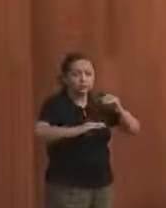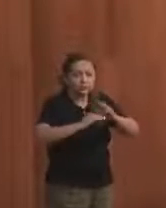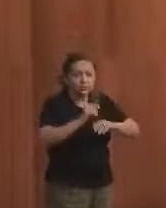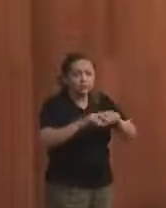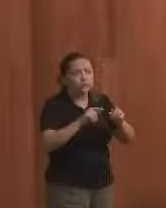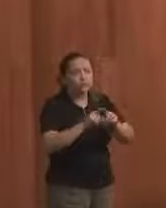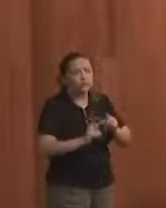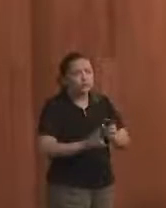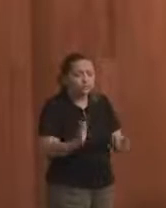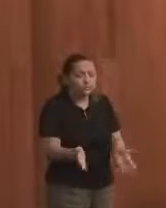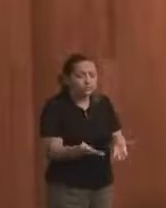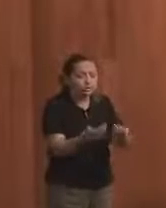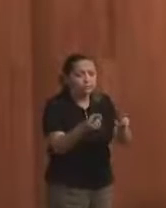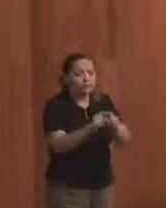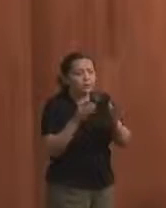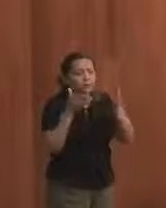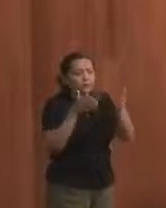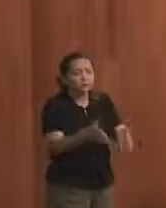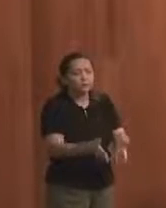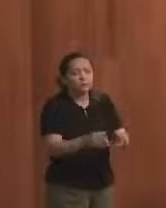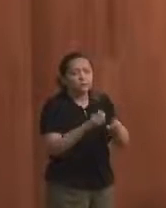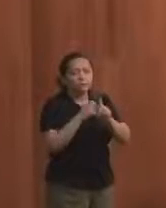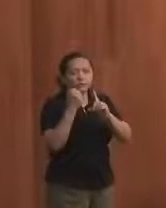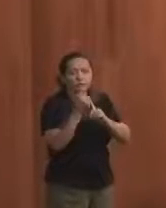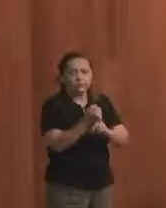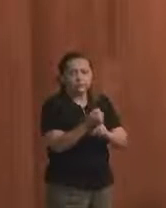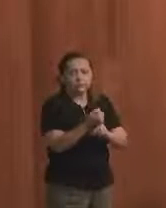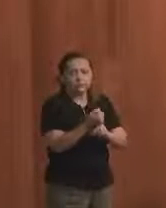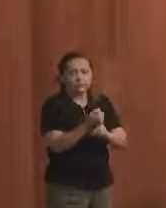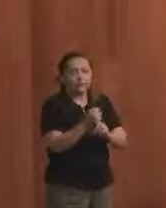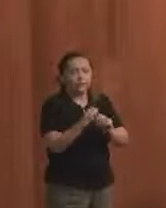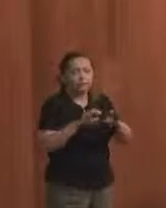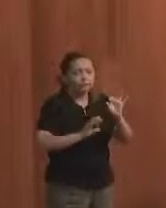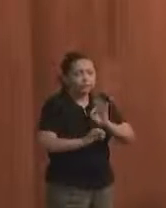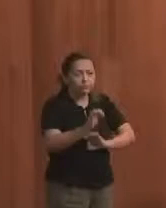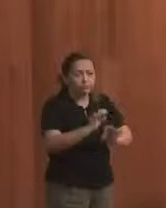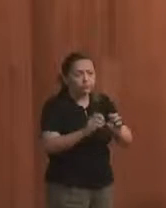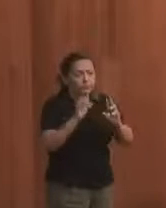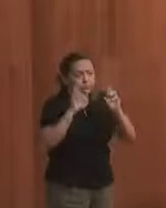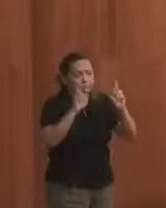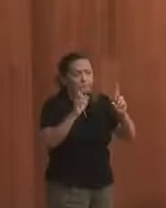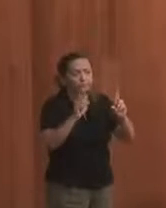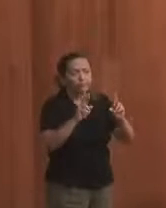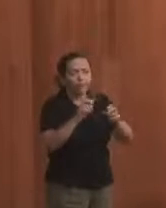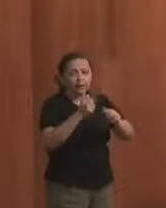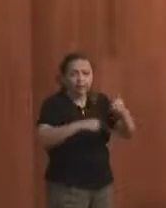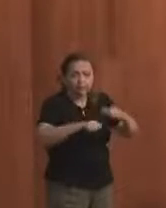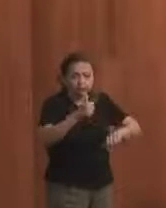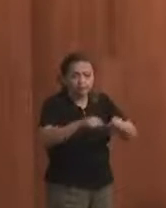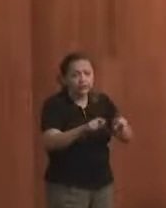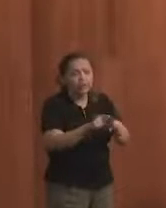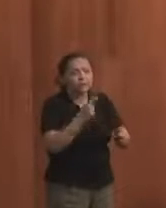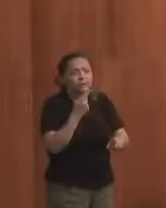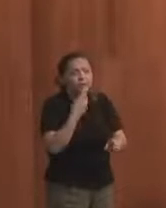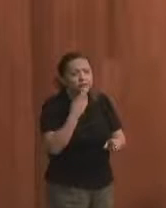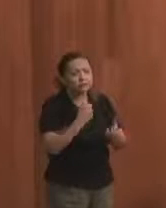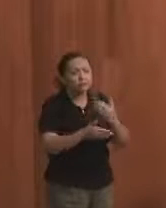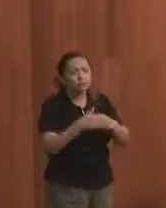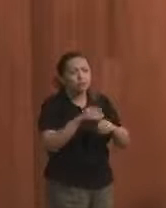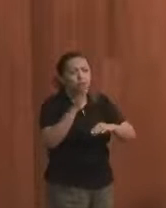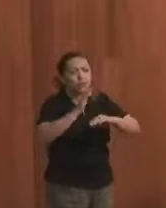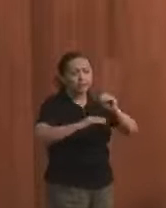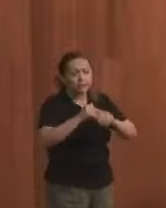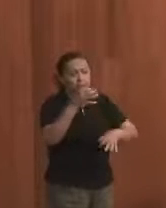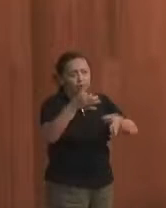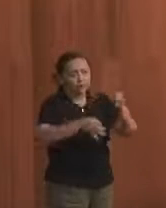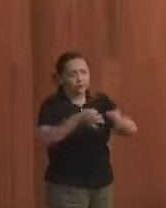que incentivem a participação da sociedade civil na formulação de expectativas, avaliações e críticas sobre a ação de